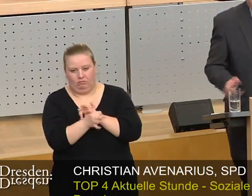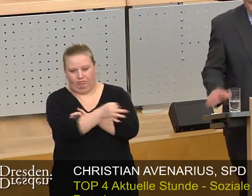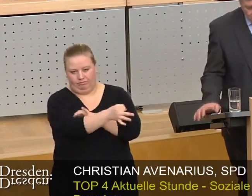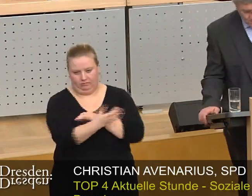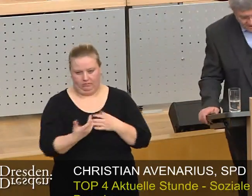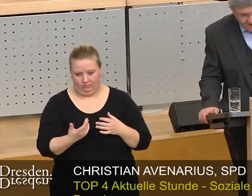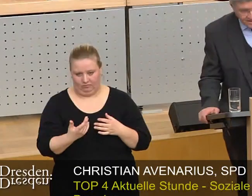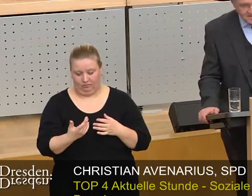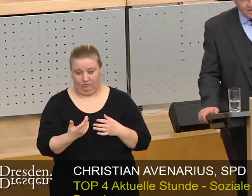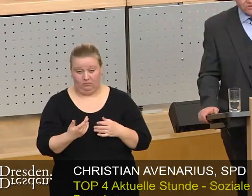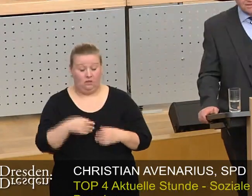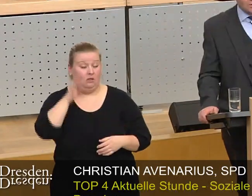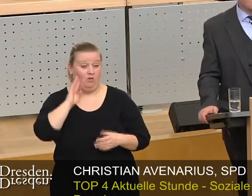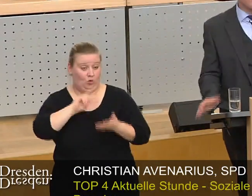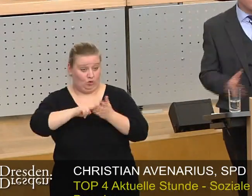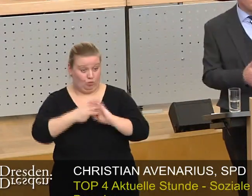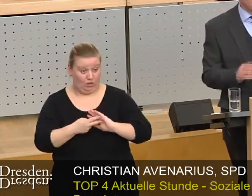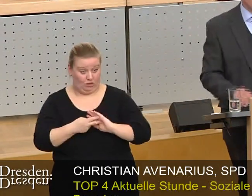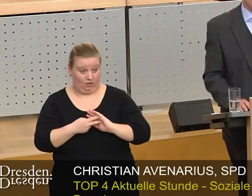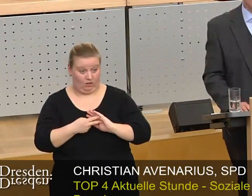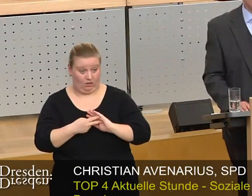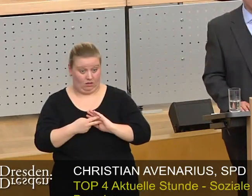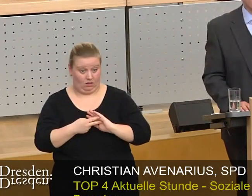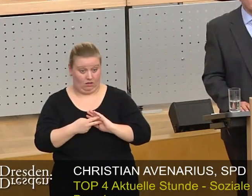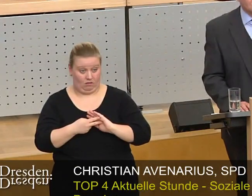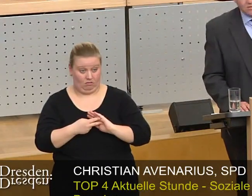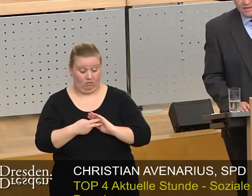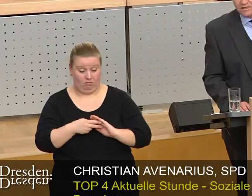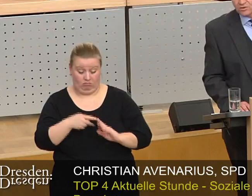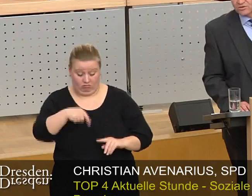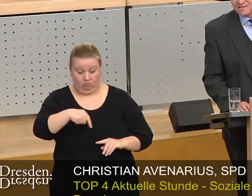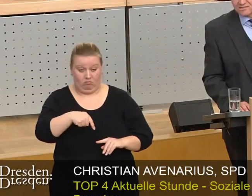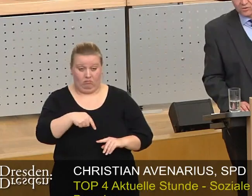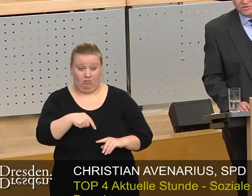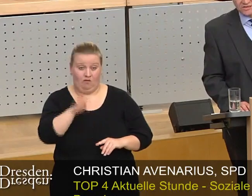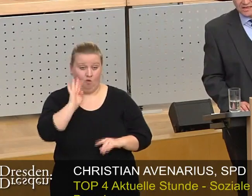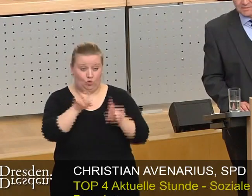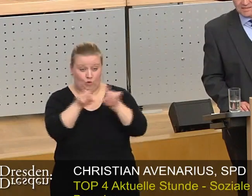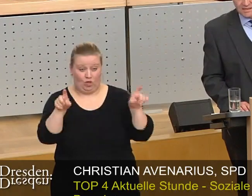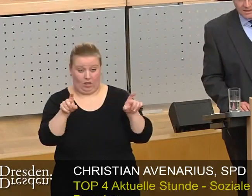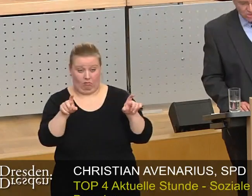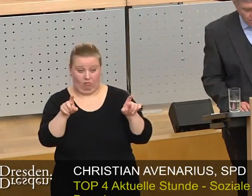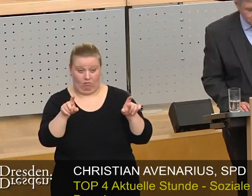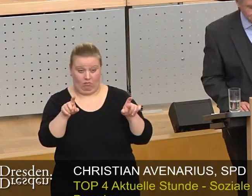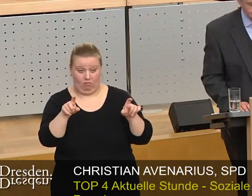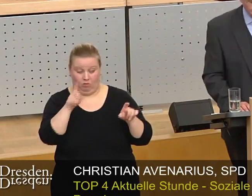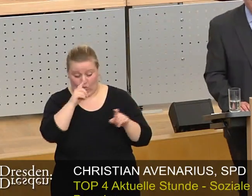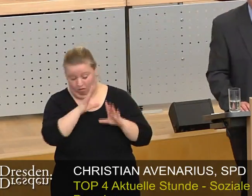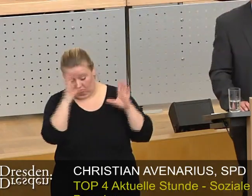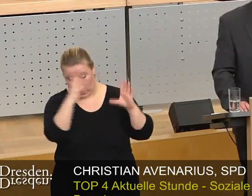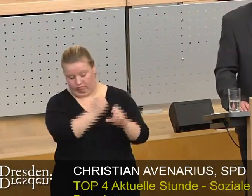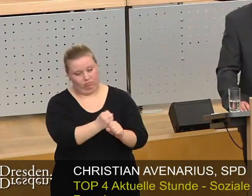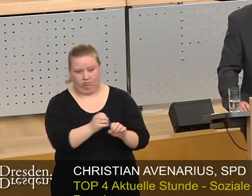Aber die Wohnungspolitik kann sich natürlich auch nicht in der Gründung dieses Wohnungsunternehmens erschöpfen.